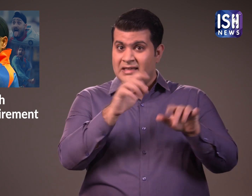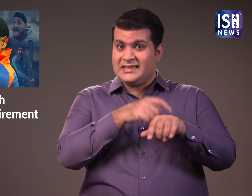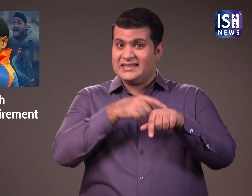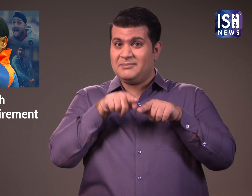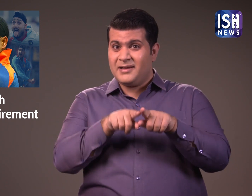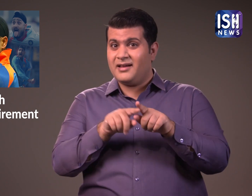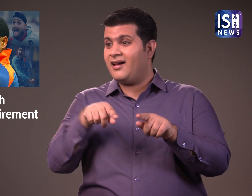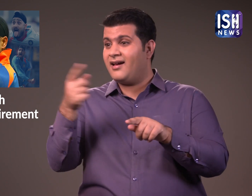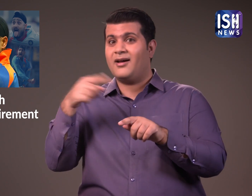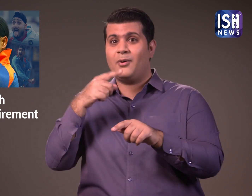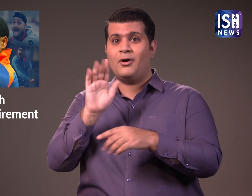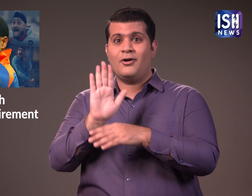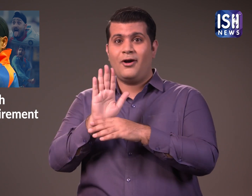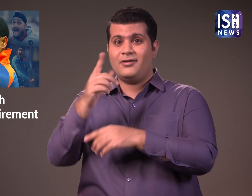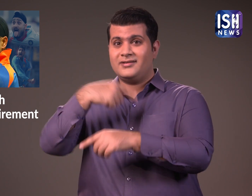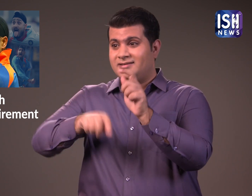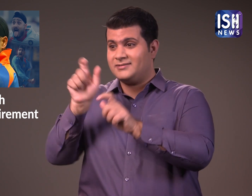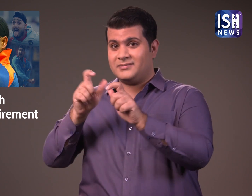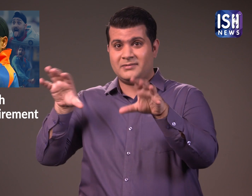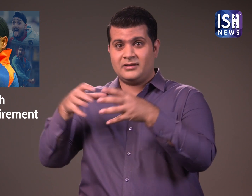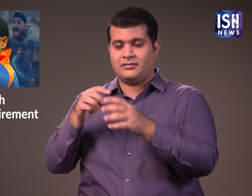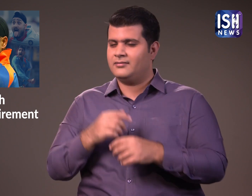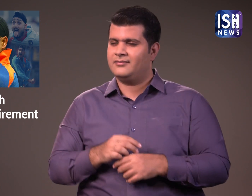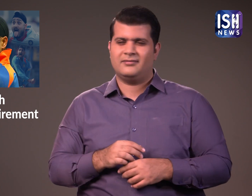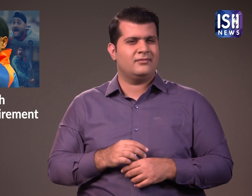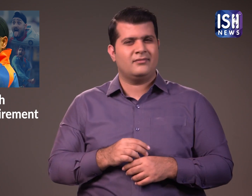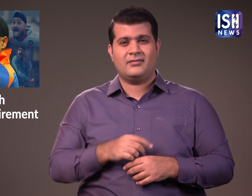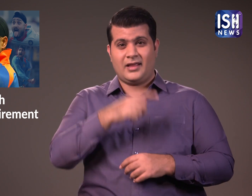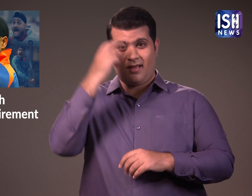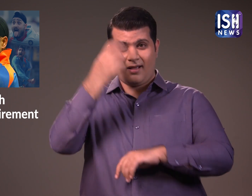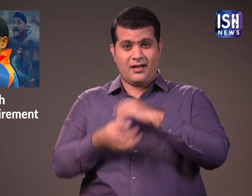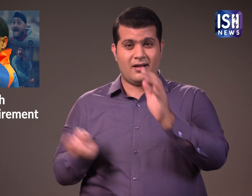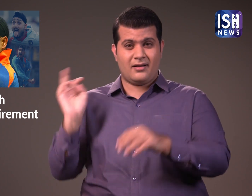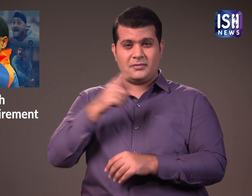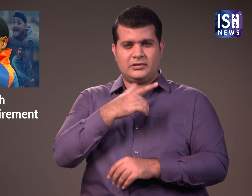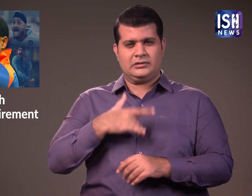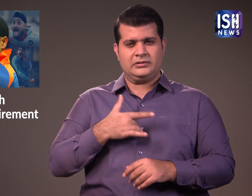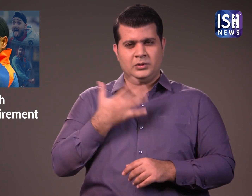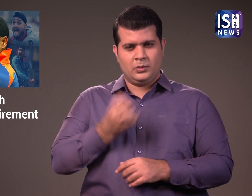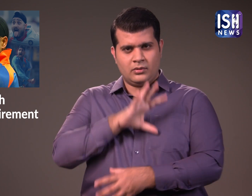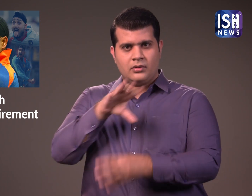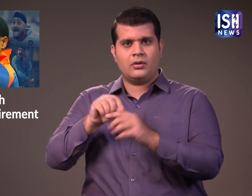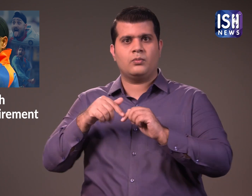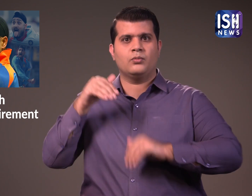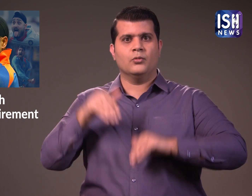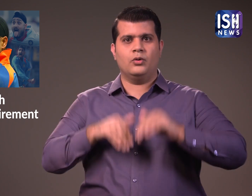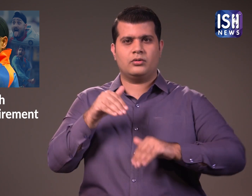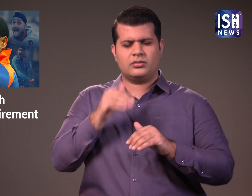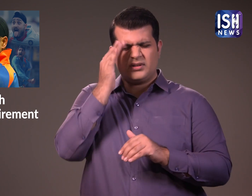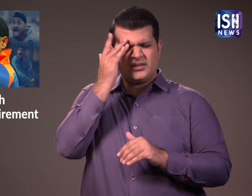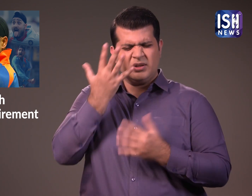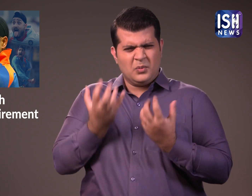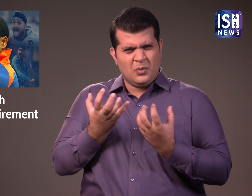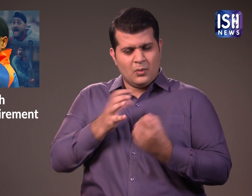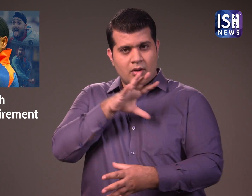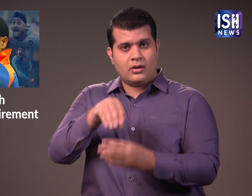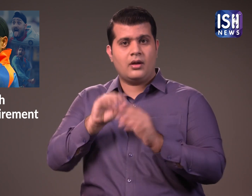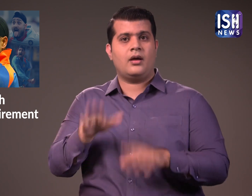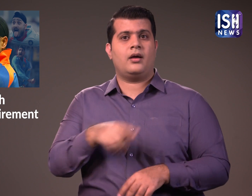उसी समय कॉंग्रेस के सूत्रों ने कहा कि हर्बजन का राजनीती के प्रती बहुत अधिक जुकाव था और बहुत इसमें भाग ले